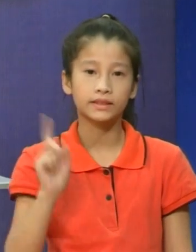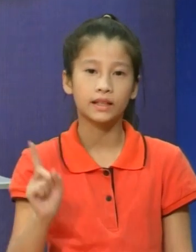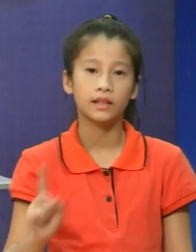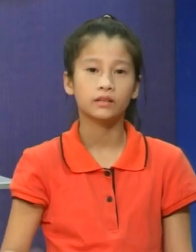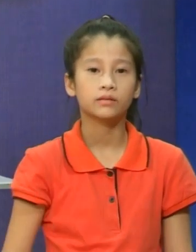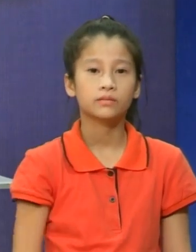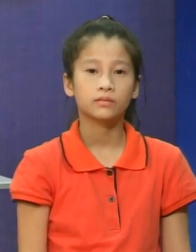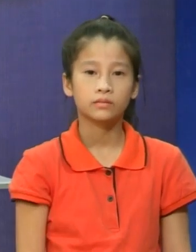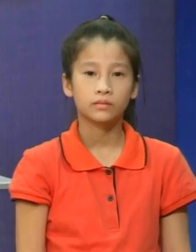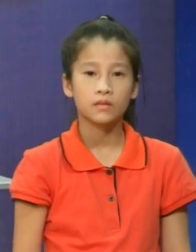Bạn thích uống gì